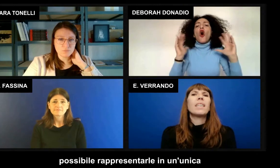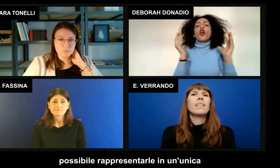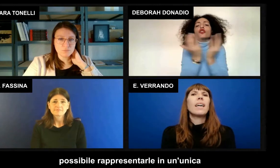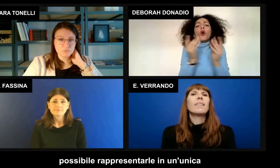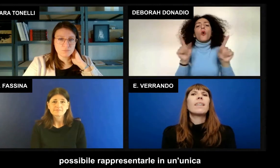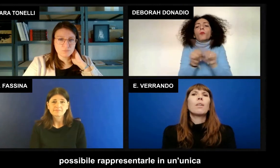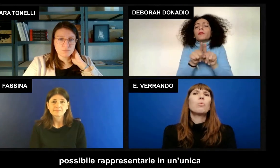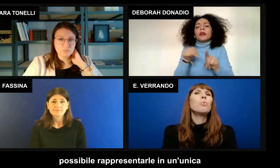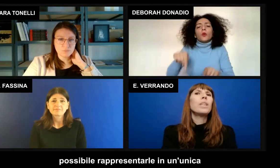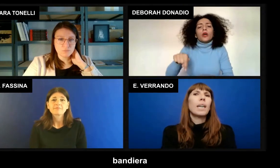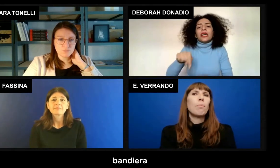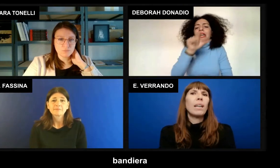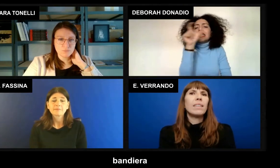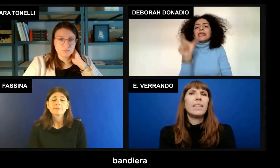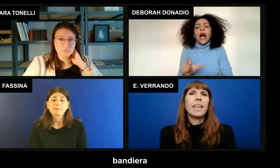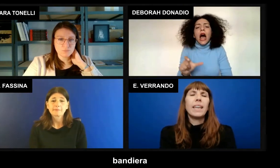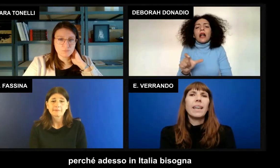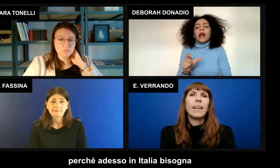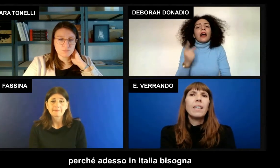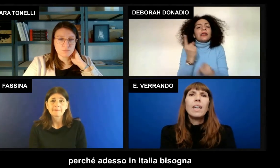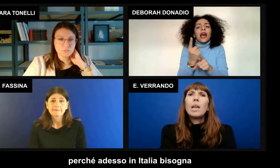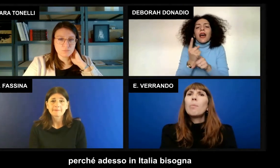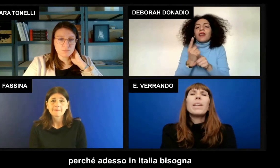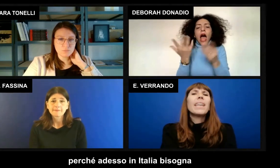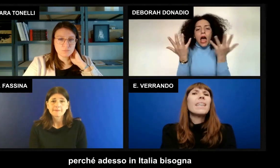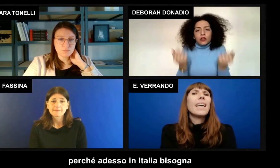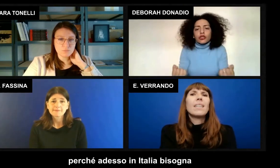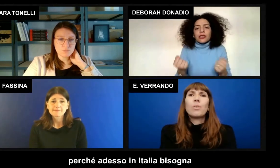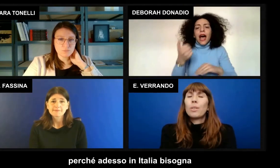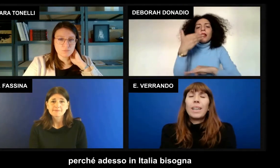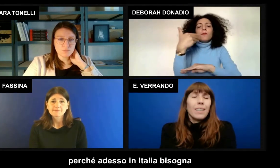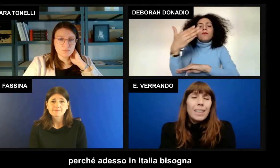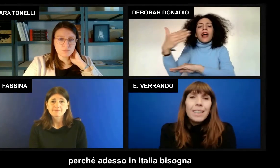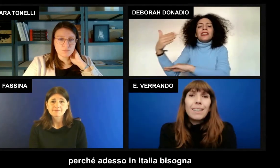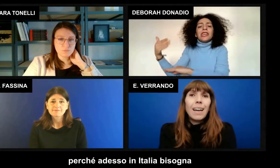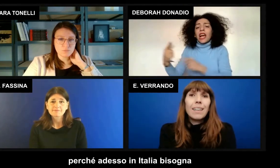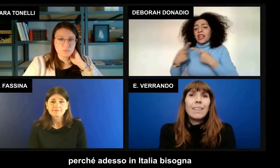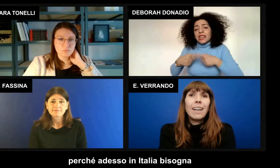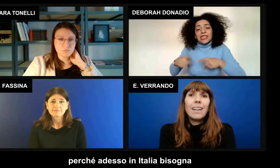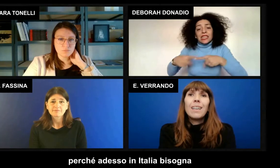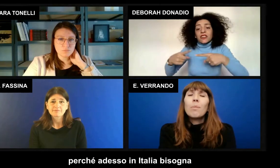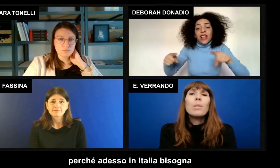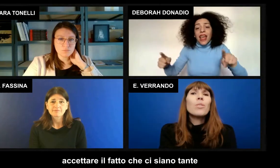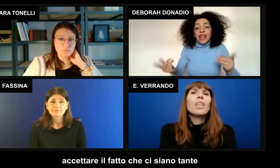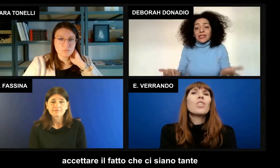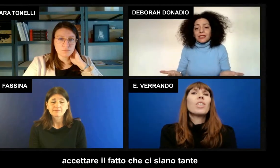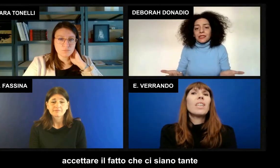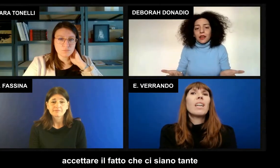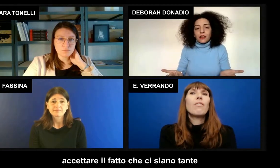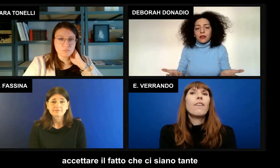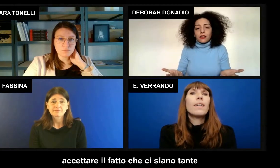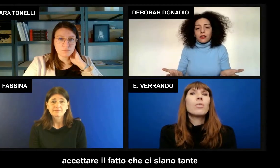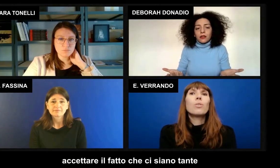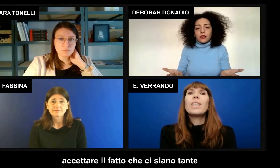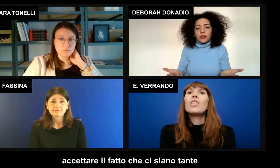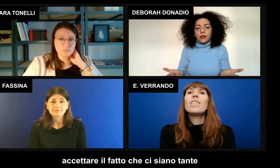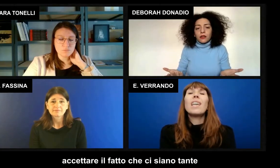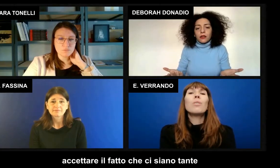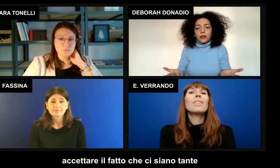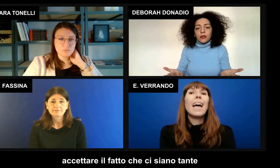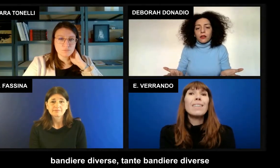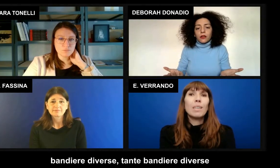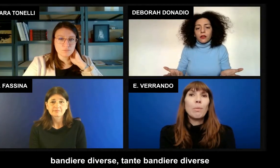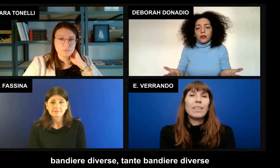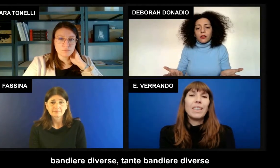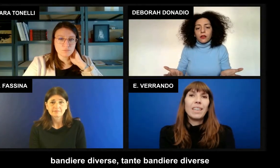rappresentare un'unica bandiera. Perché adesso, in Italia, bisogna accettare il fatto che ci